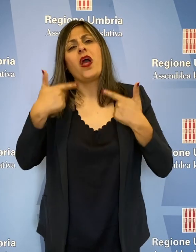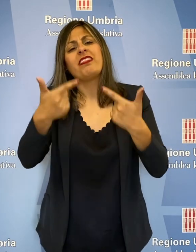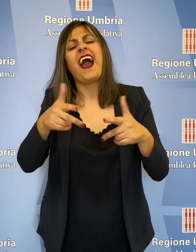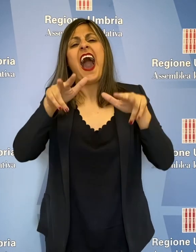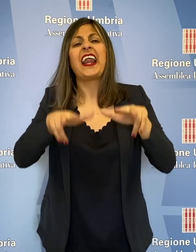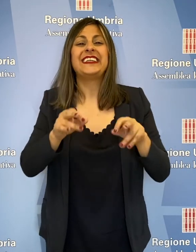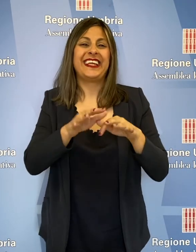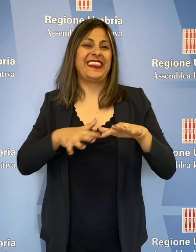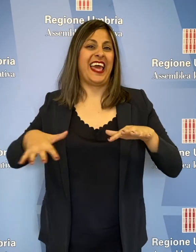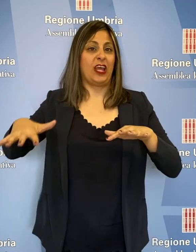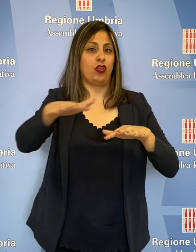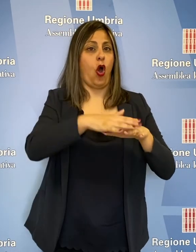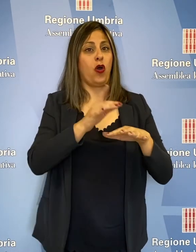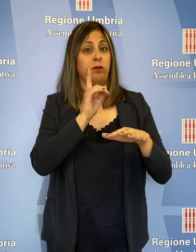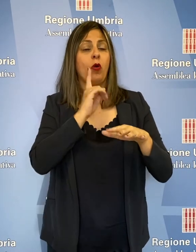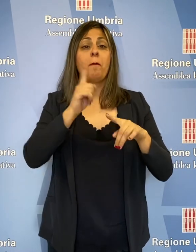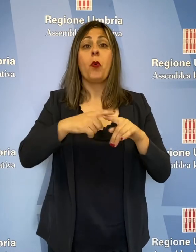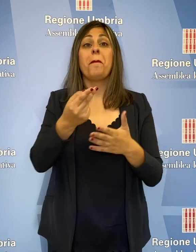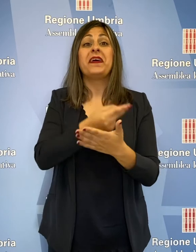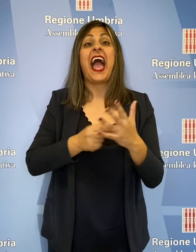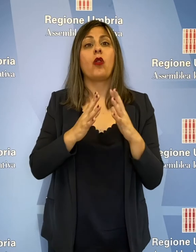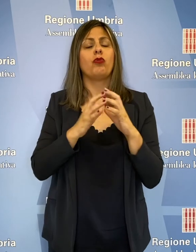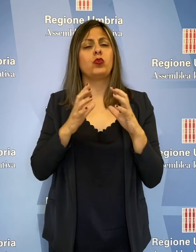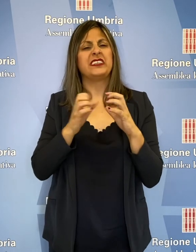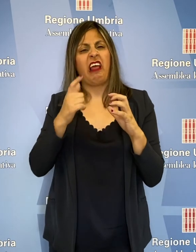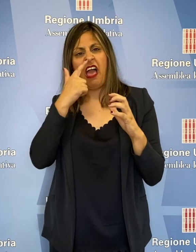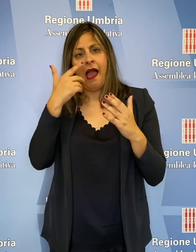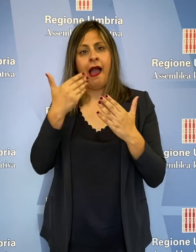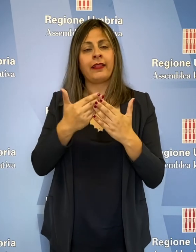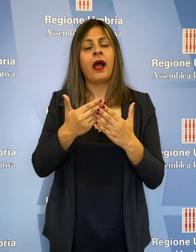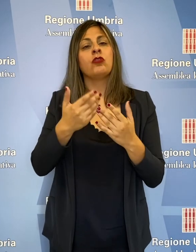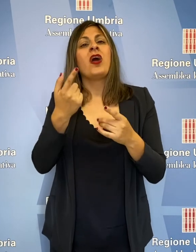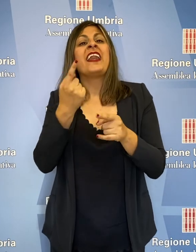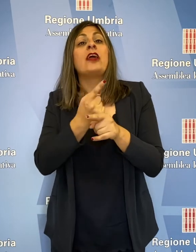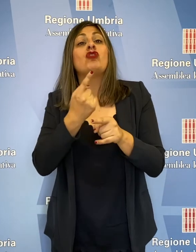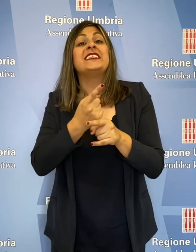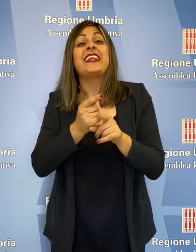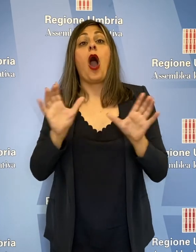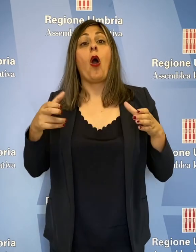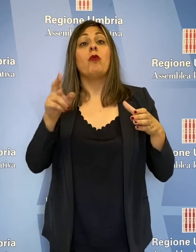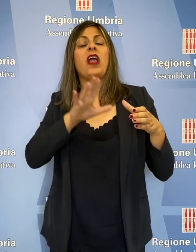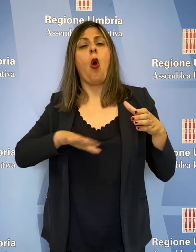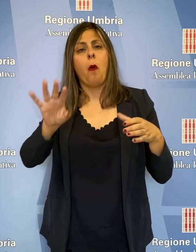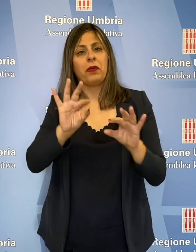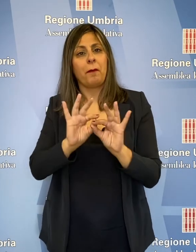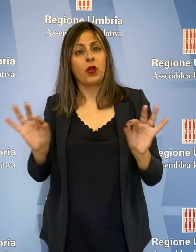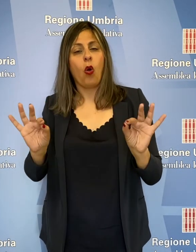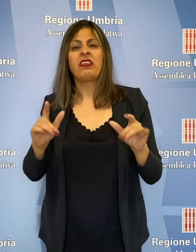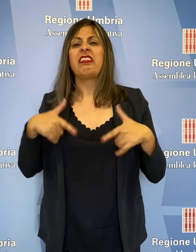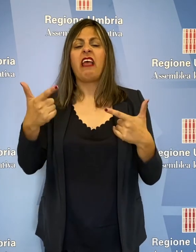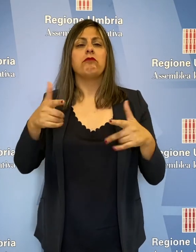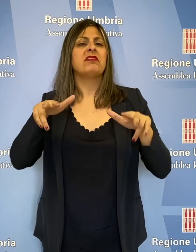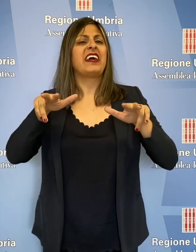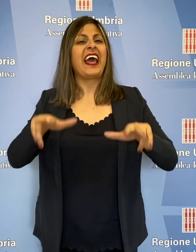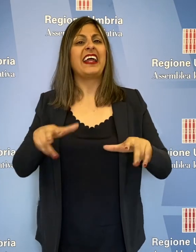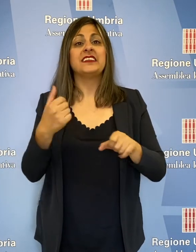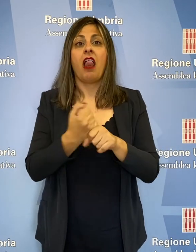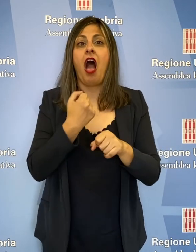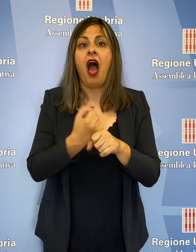in grado di rispondere alle esigenze della comunità Umbra, offrendo solide garanzie occupazionali ai suoi dipendenti. La presidente Tesei